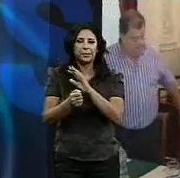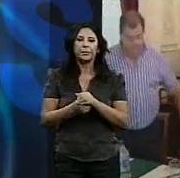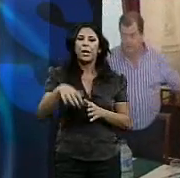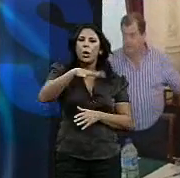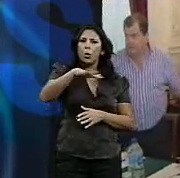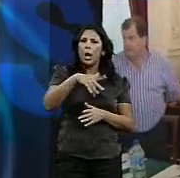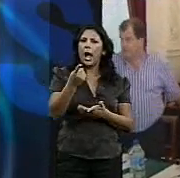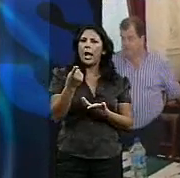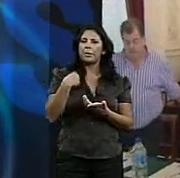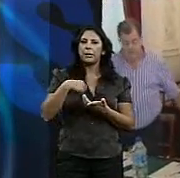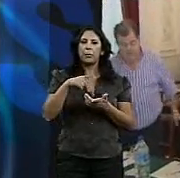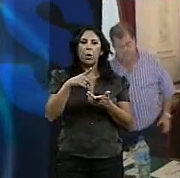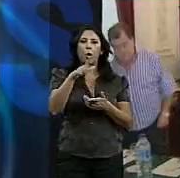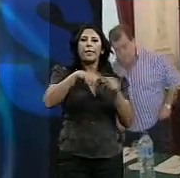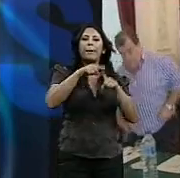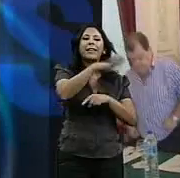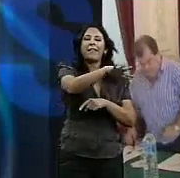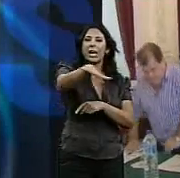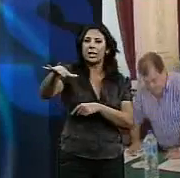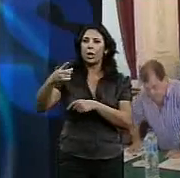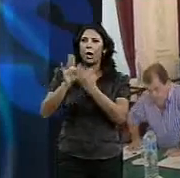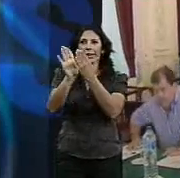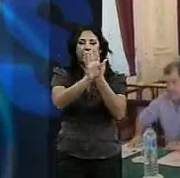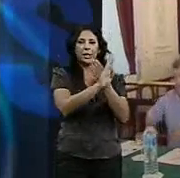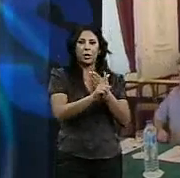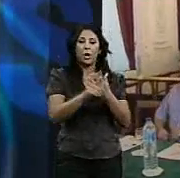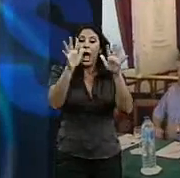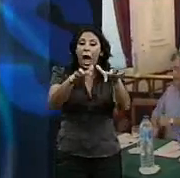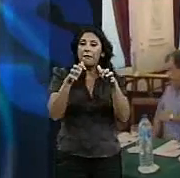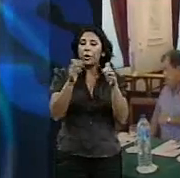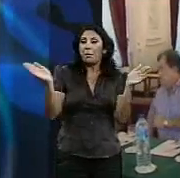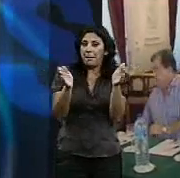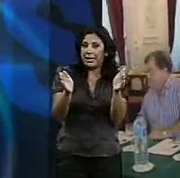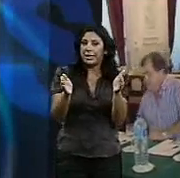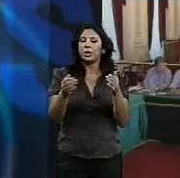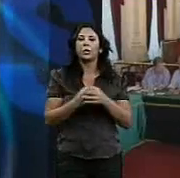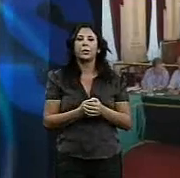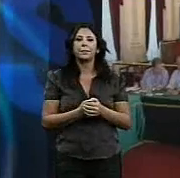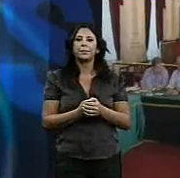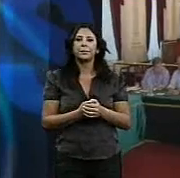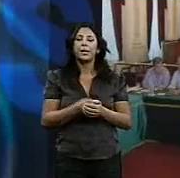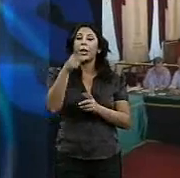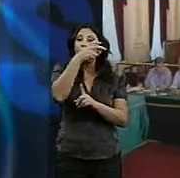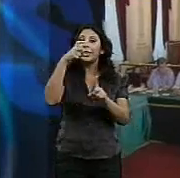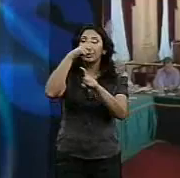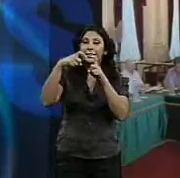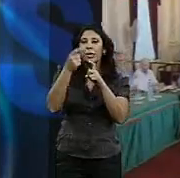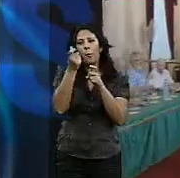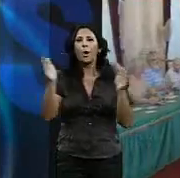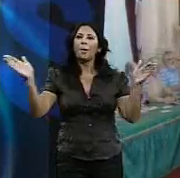y equipamientos de cada barrio gaditano ante un aforo más reducido que la programación habitual. Un Bicentenario a menor escala pero más cercano a la